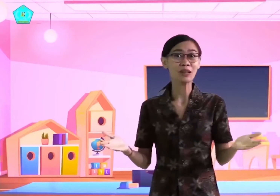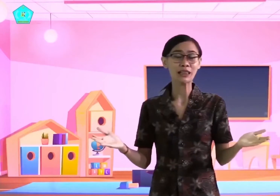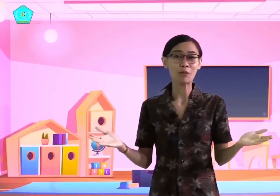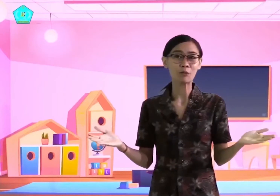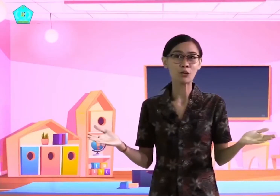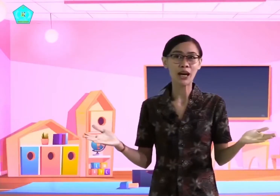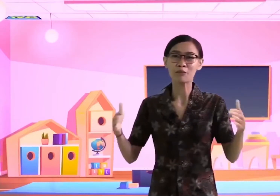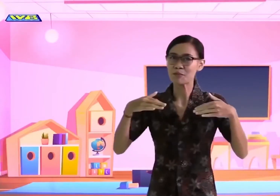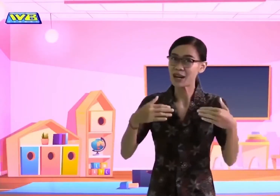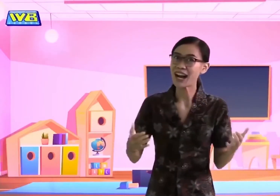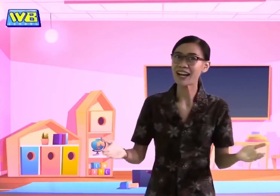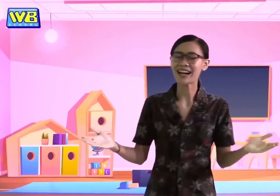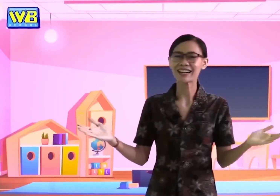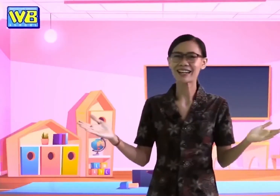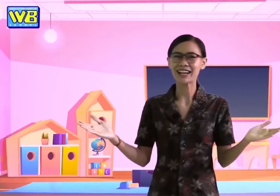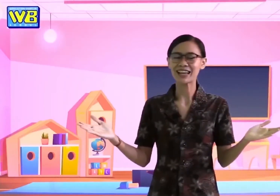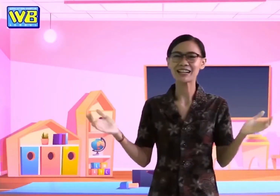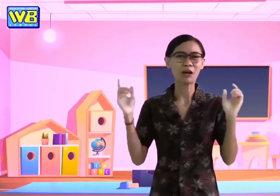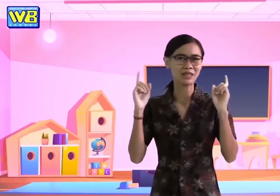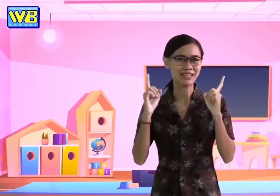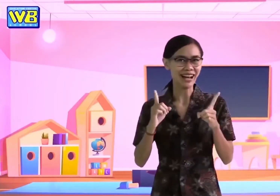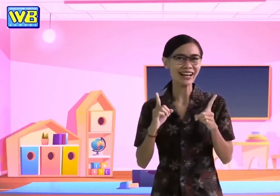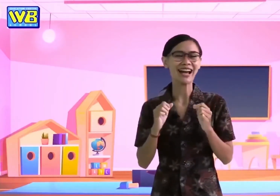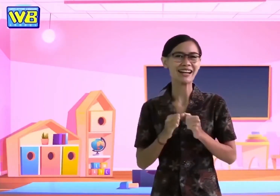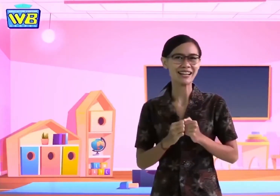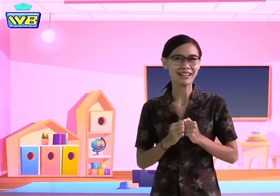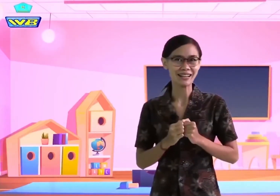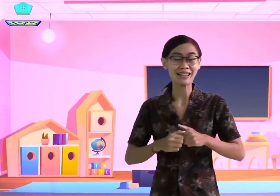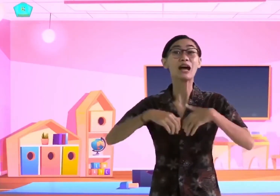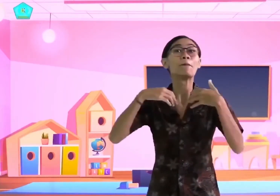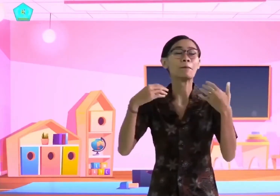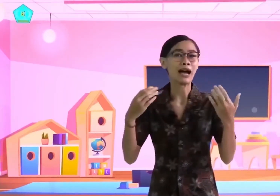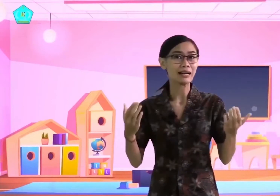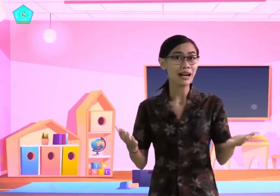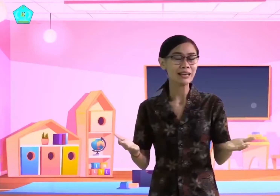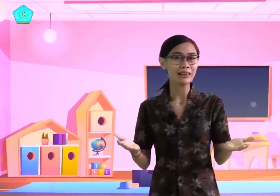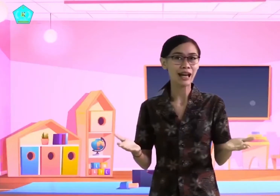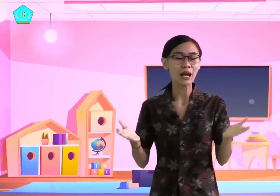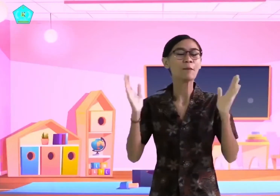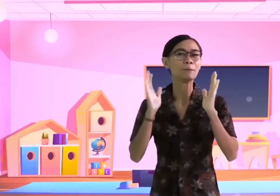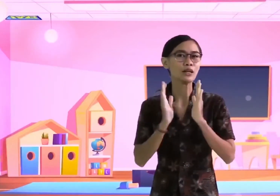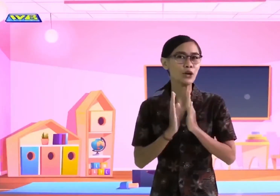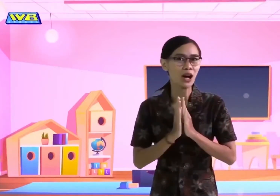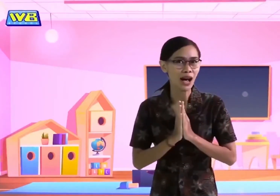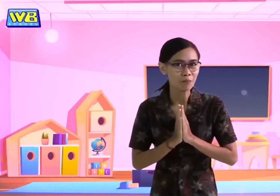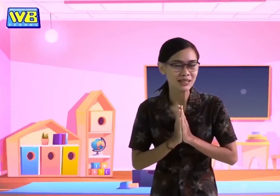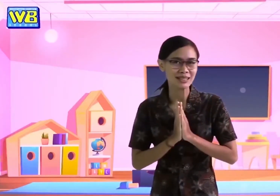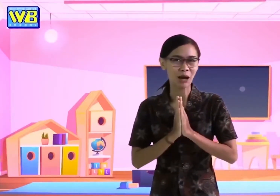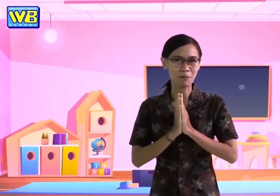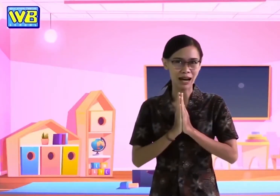kita memulai berbagai kegiatan yang menyenangkan hari ini, marilah kita berdoa bersama